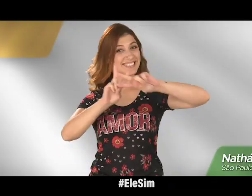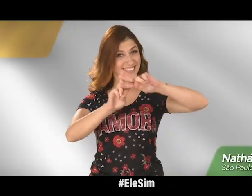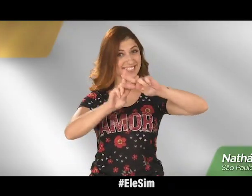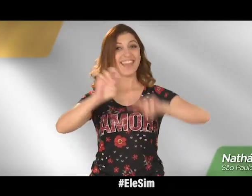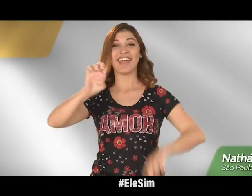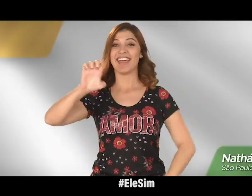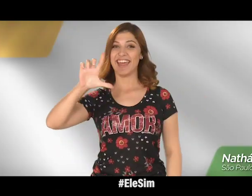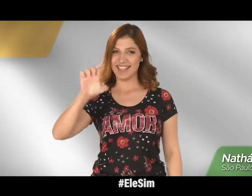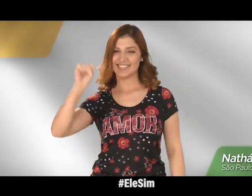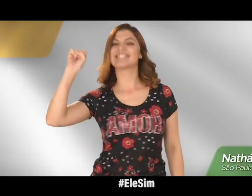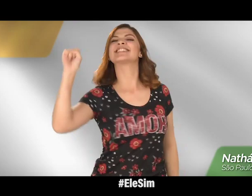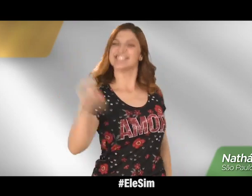Hashtag ele sim.